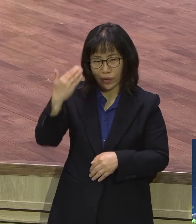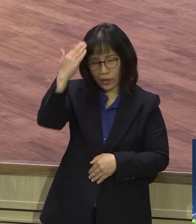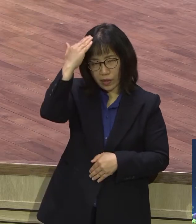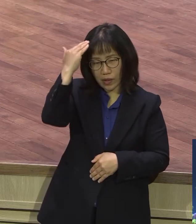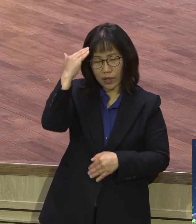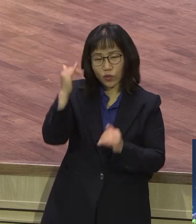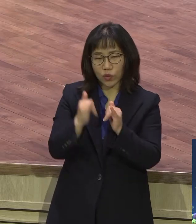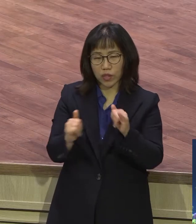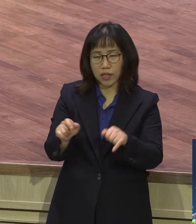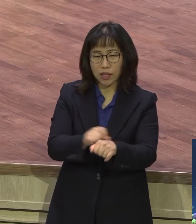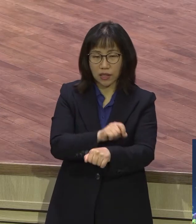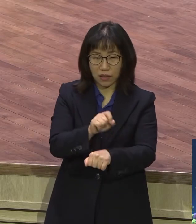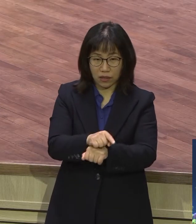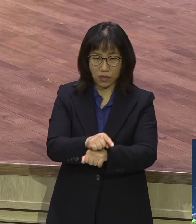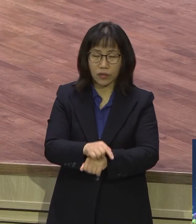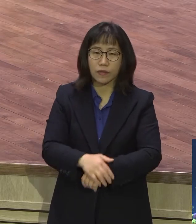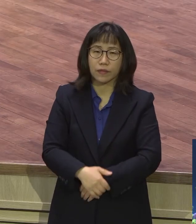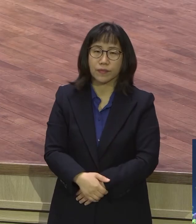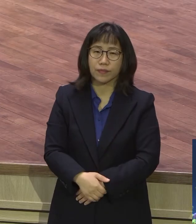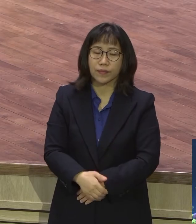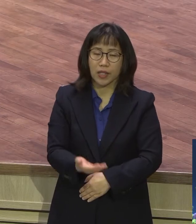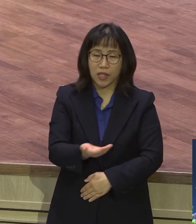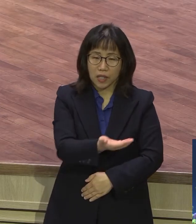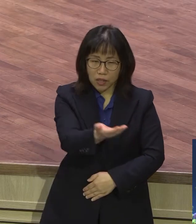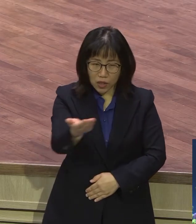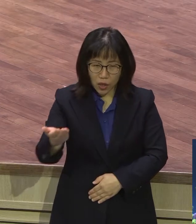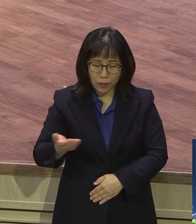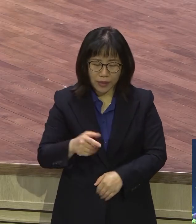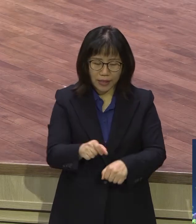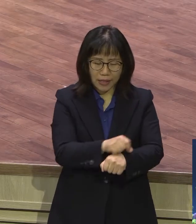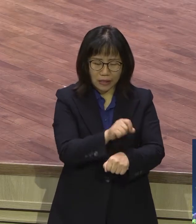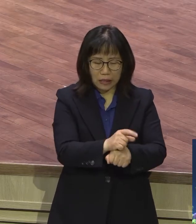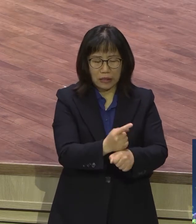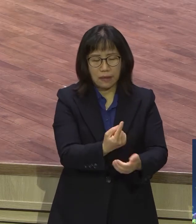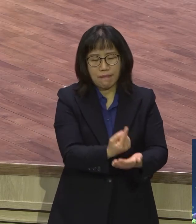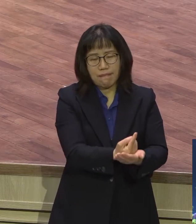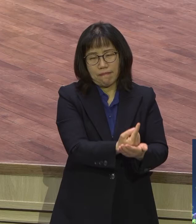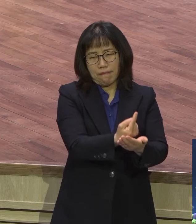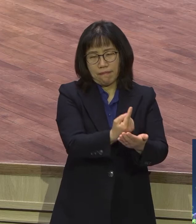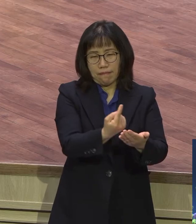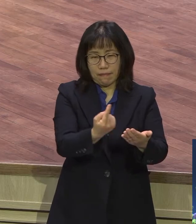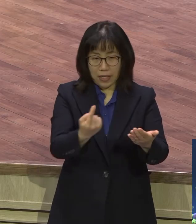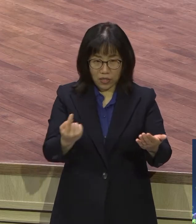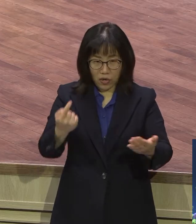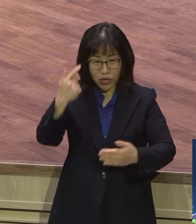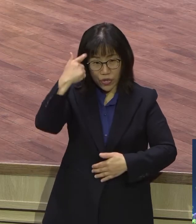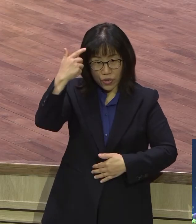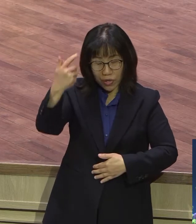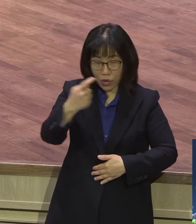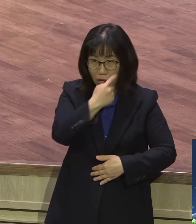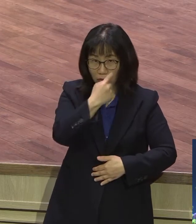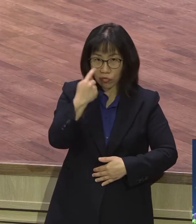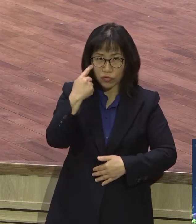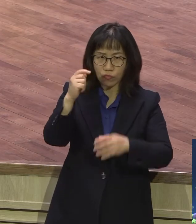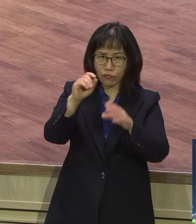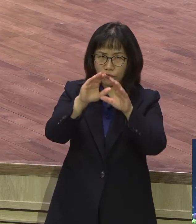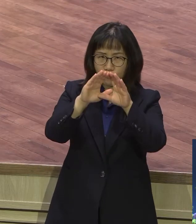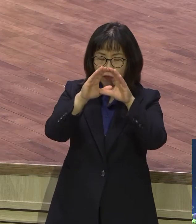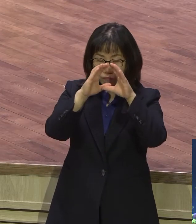여러분은 여기서 빠져나오시기 바랍니다 영의 눈을 확 뜨시면 여러분 누군가 알 거예요 전도자 디엘 무디